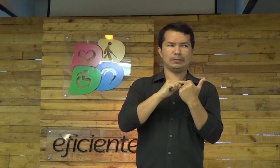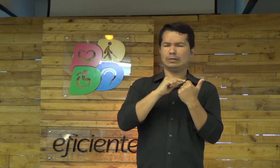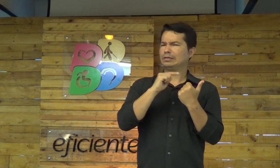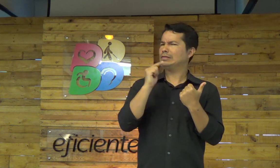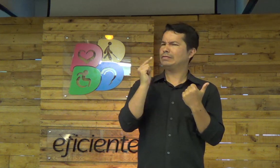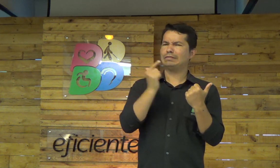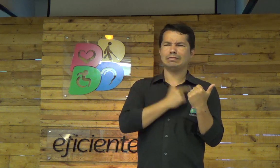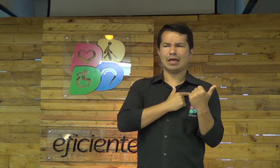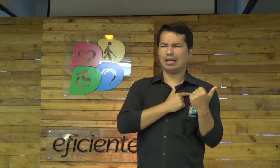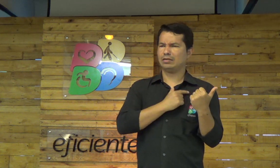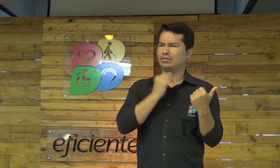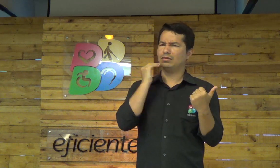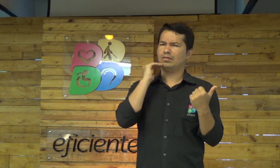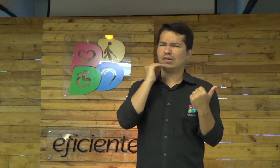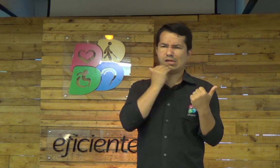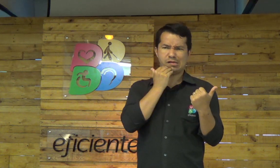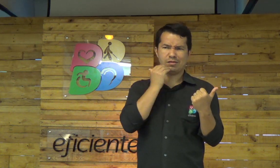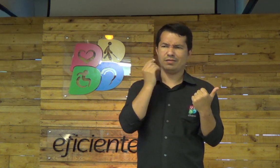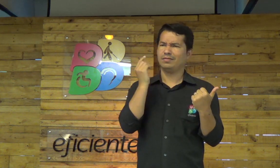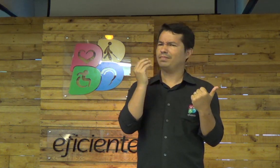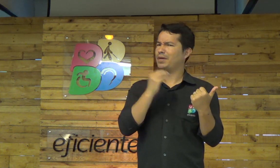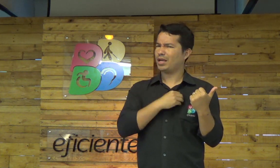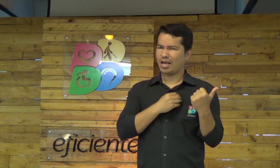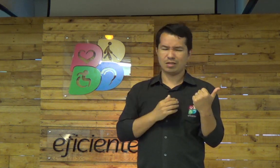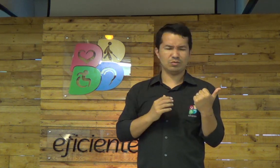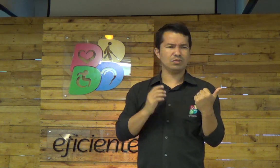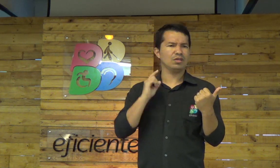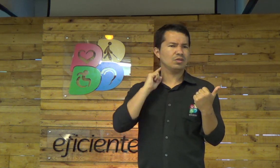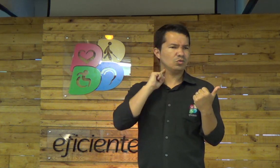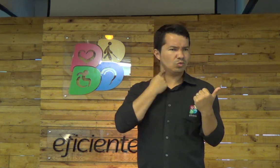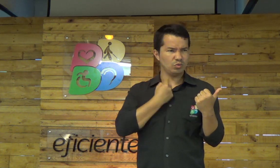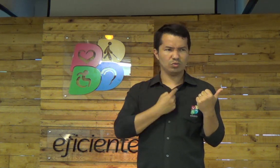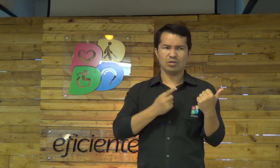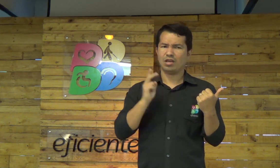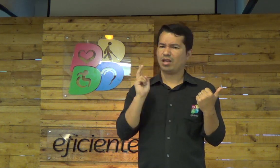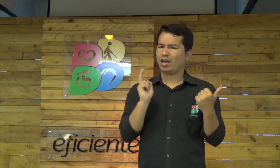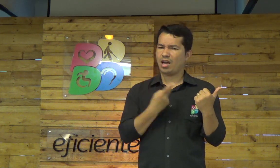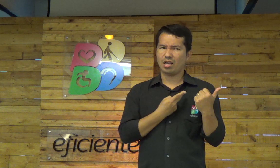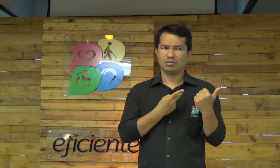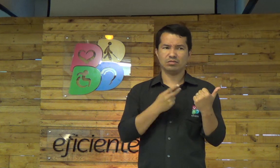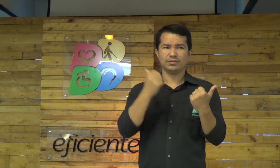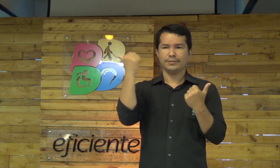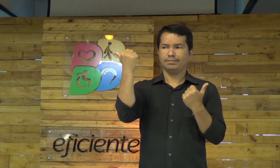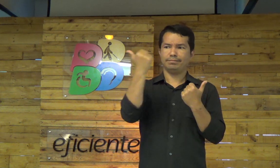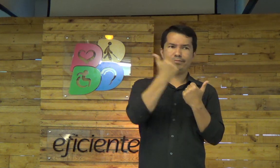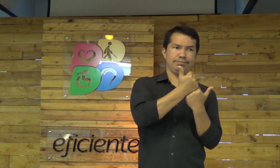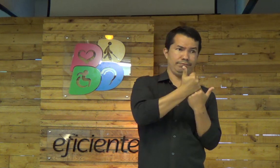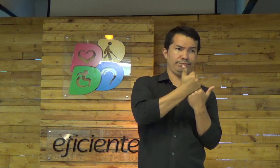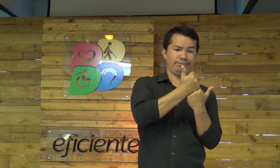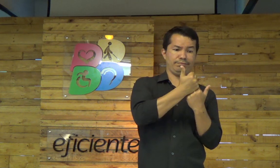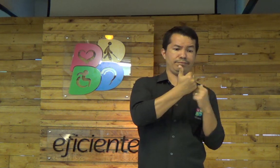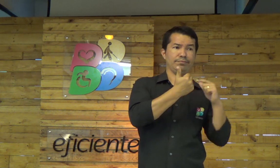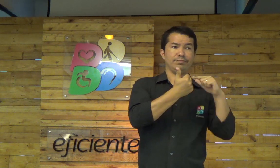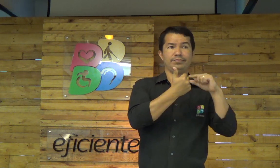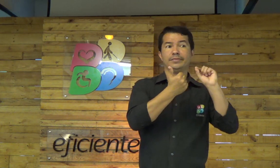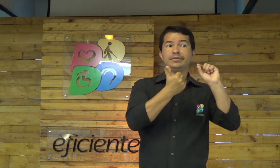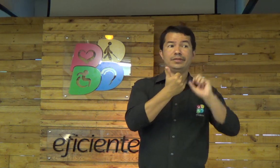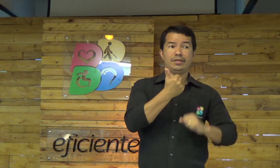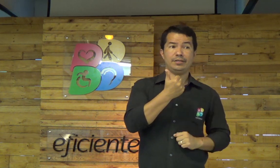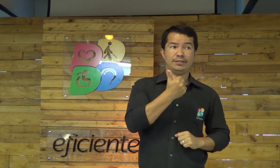eu, esse era eu, cheio de defeitos, de pecados, sujos, de erros. Então, Jesus, o quê?